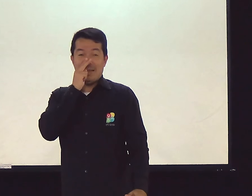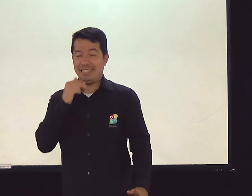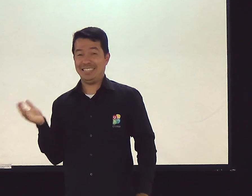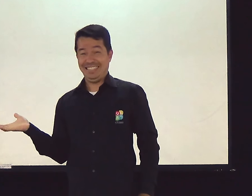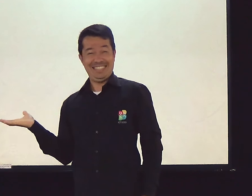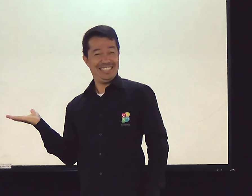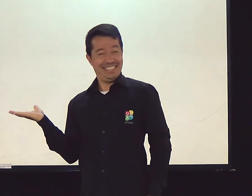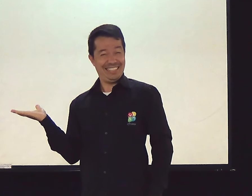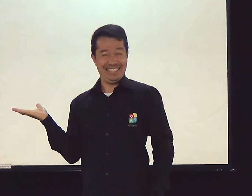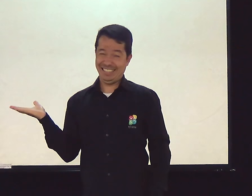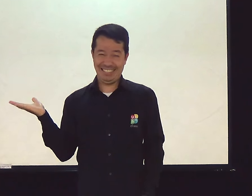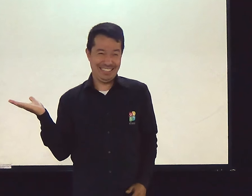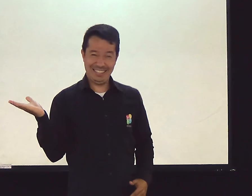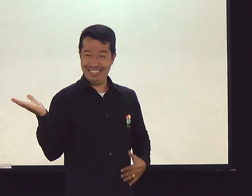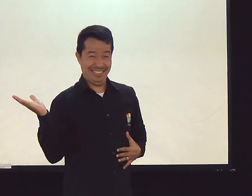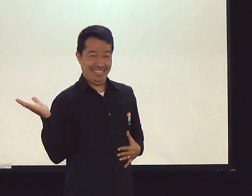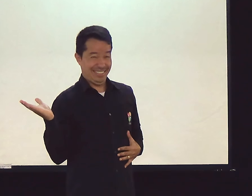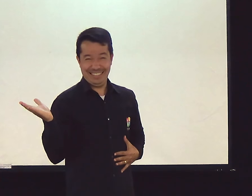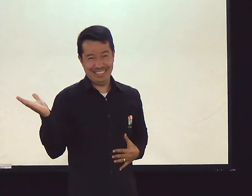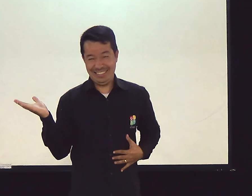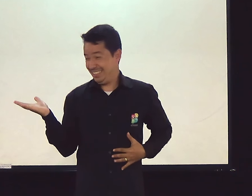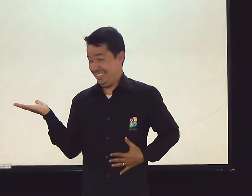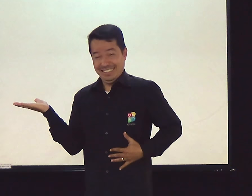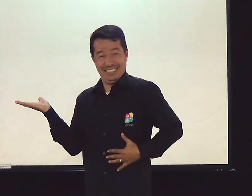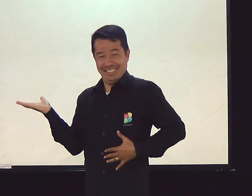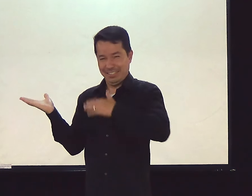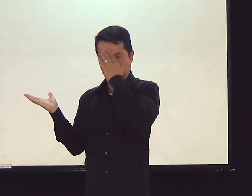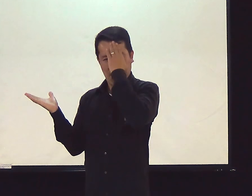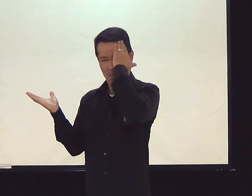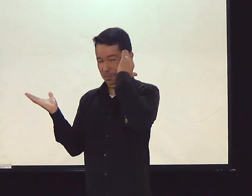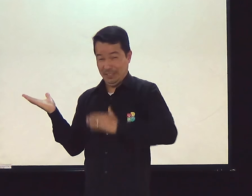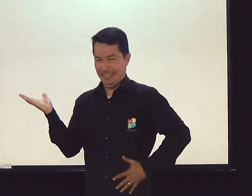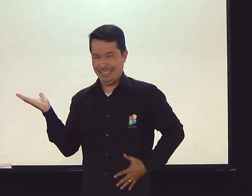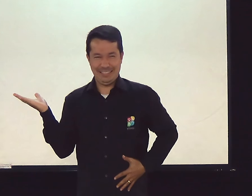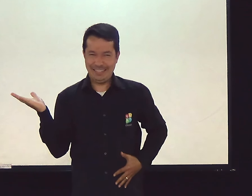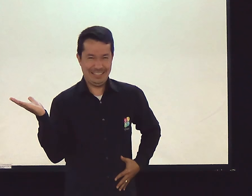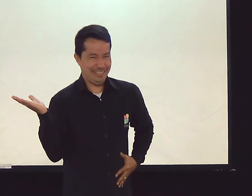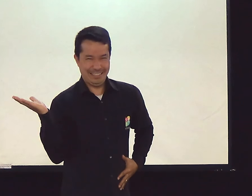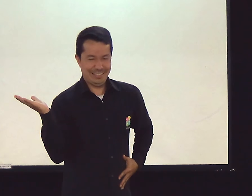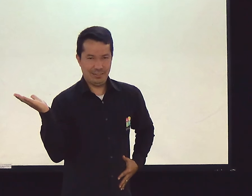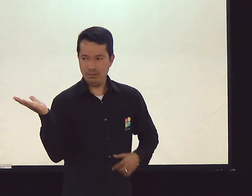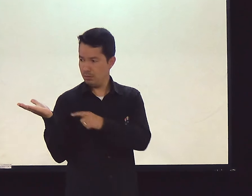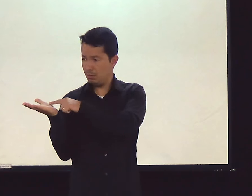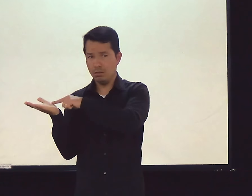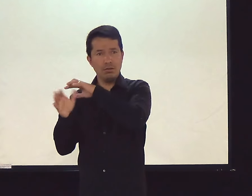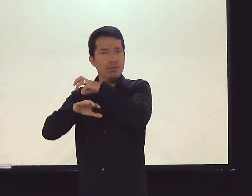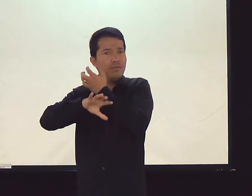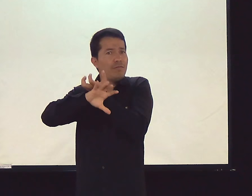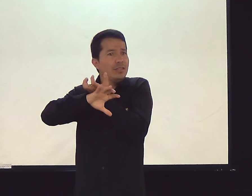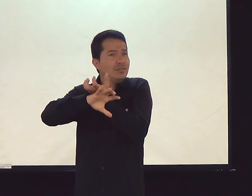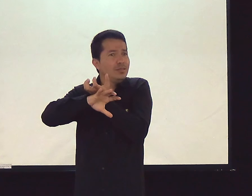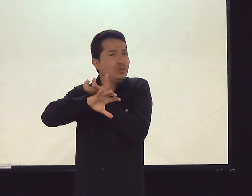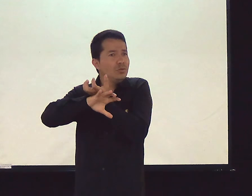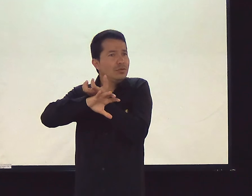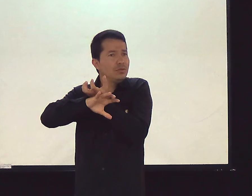Não, não. Você é que nem que ele mordou uma linha em pé. Não, porque minha vida é impecável. Mas ela é vazia.